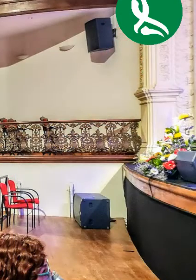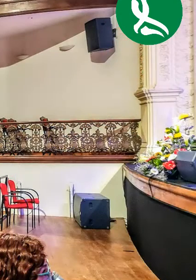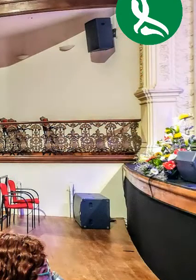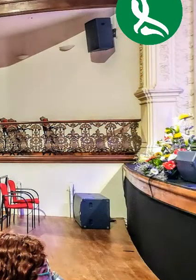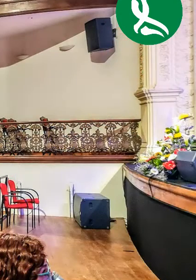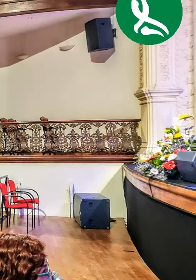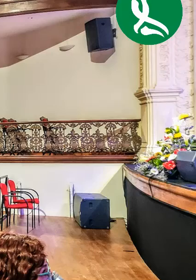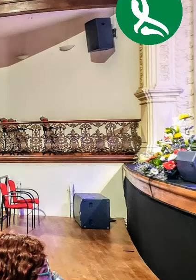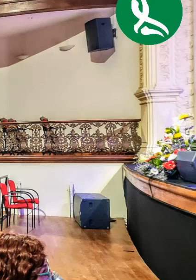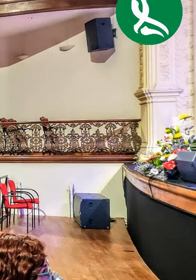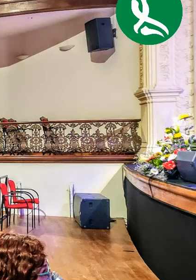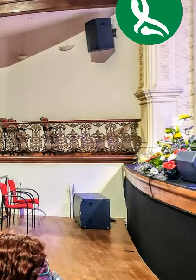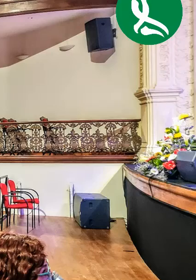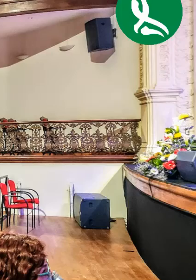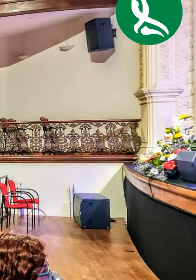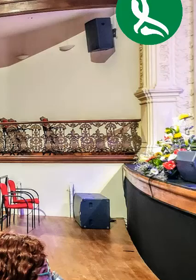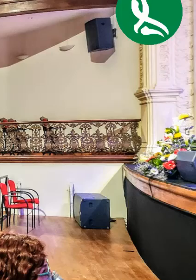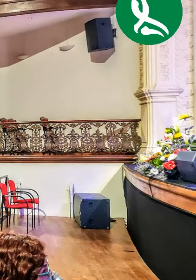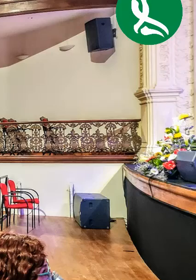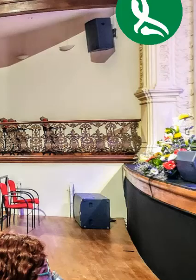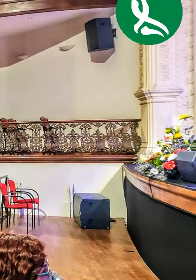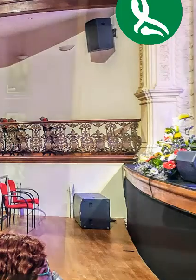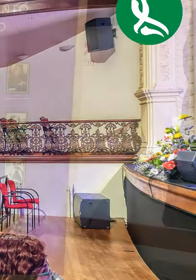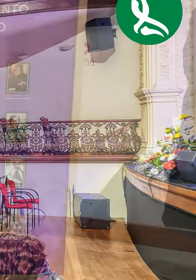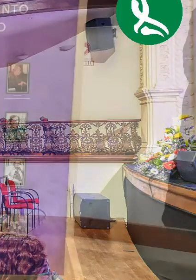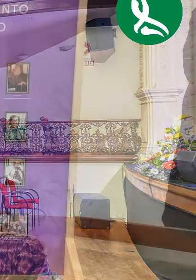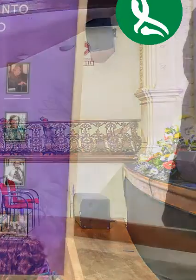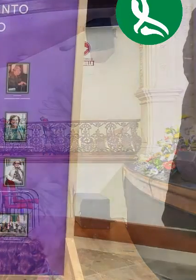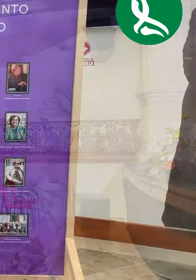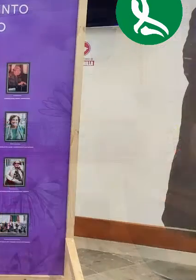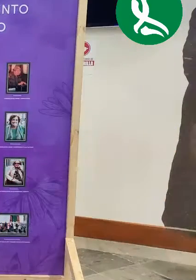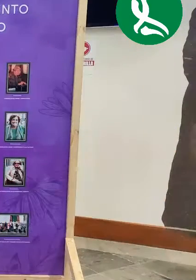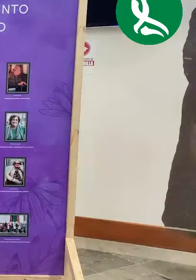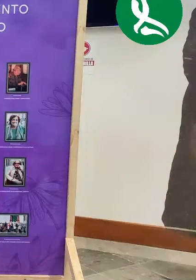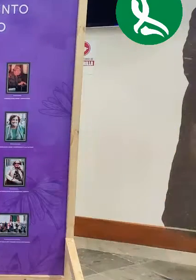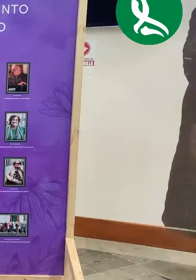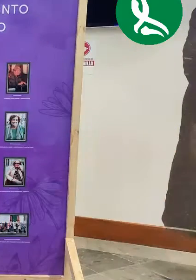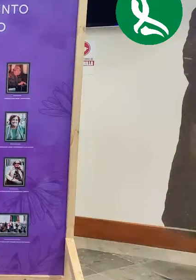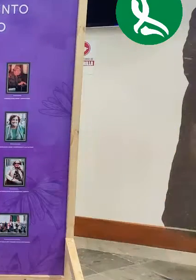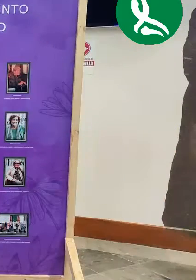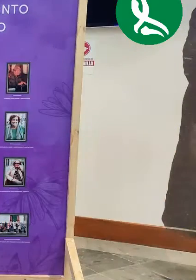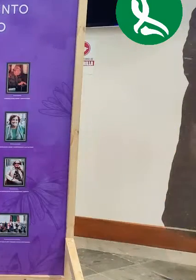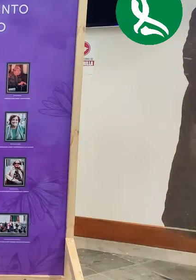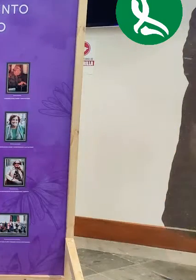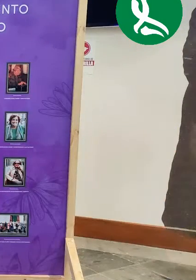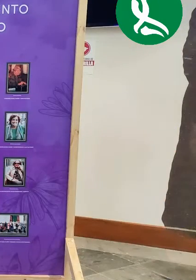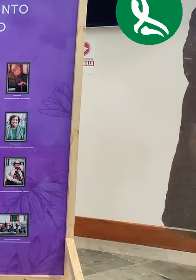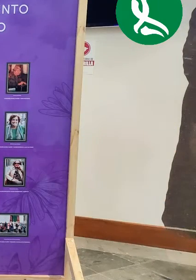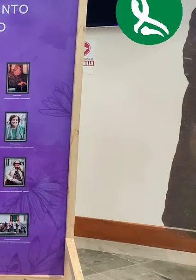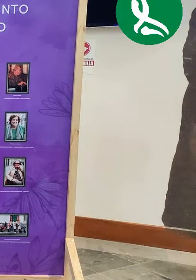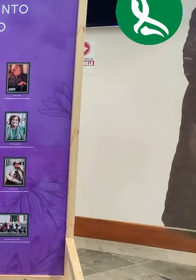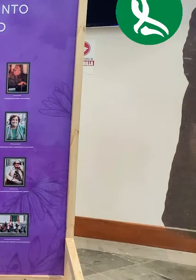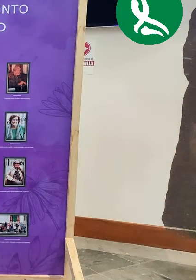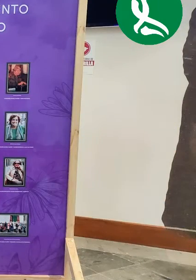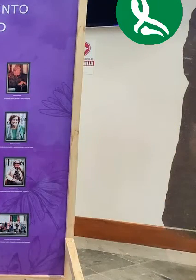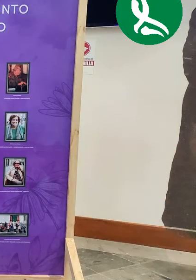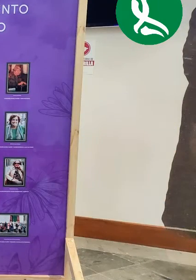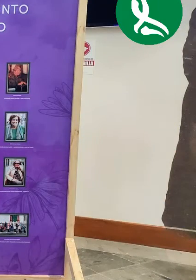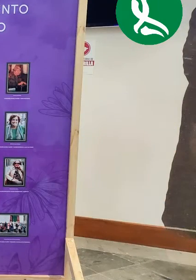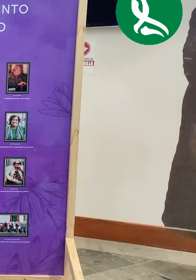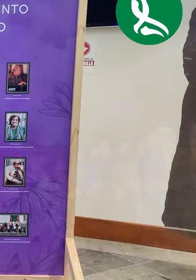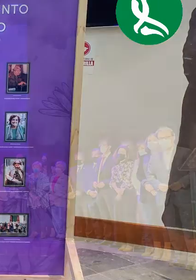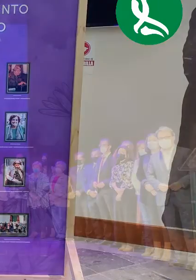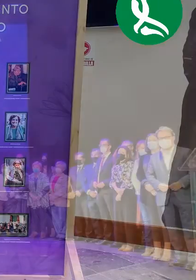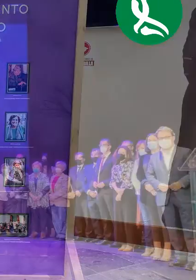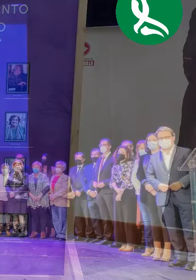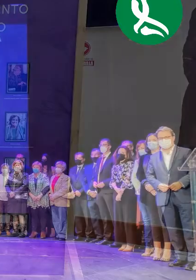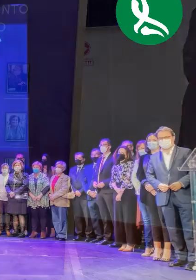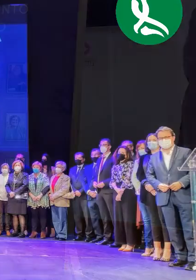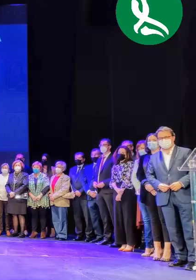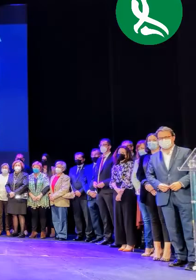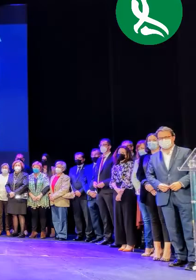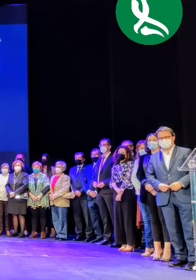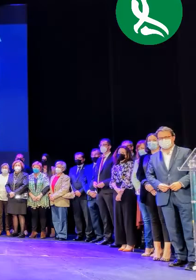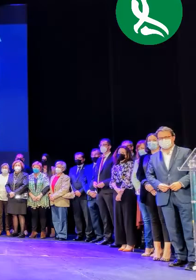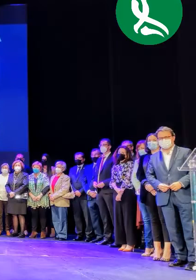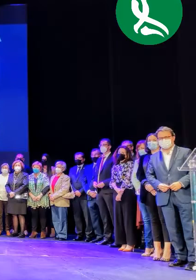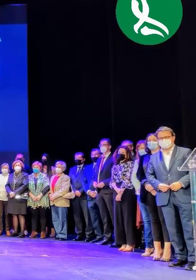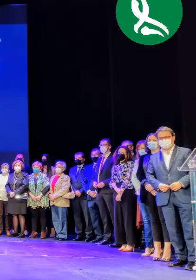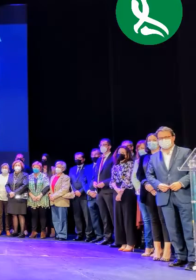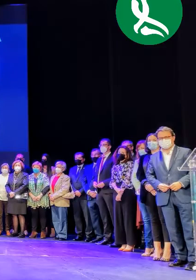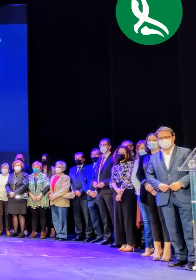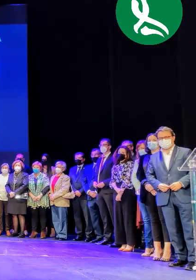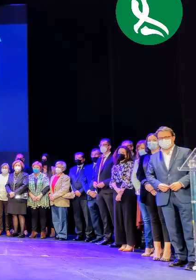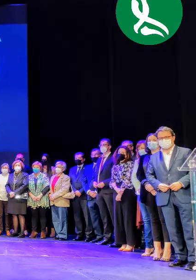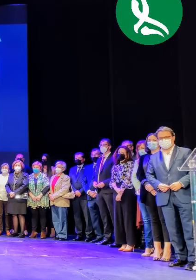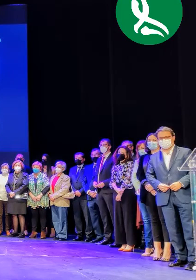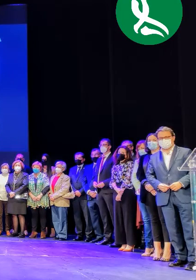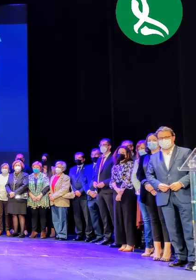circunstancias personales se encuentran sin un apoyo para poder continuar adelante con su vida y muchas veces resultan invisibles para la